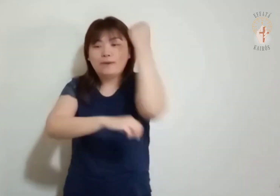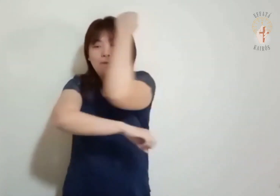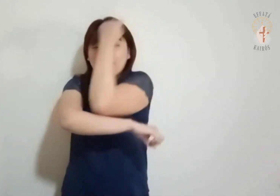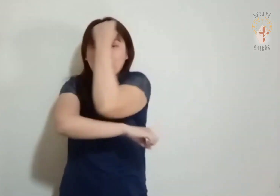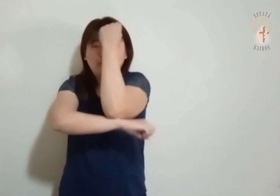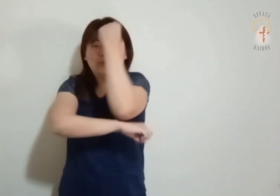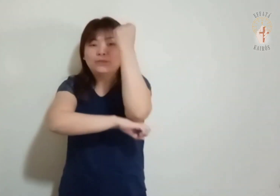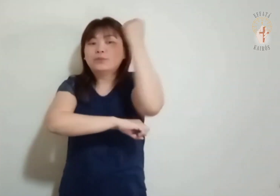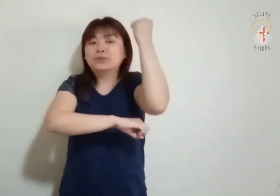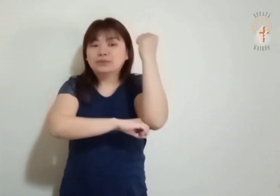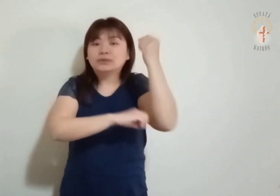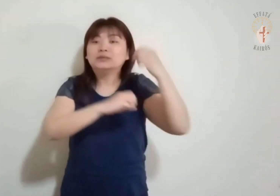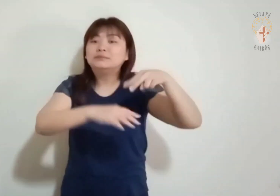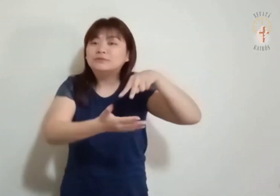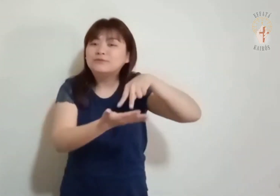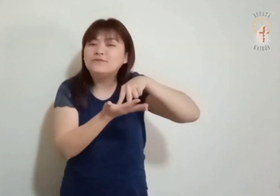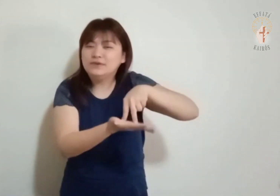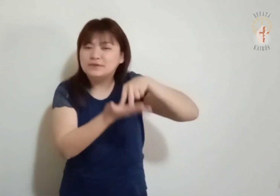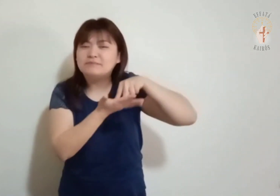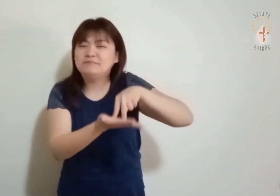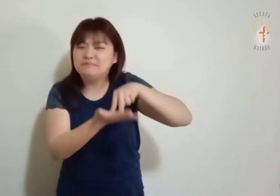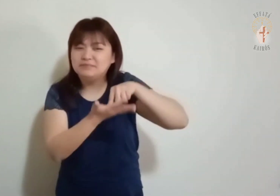arquiteto e construtor.